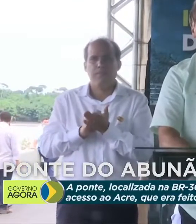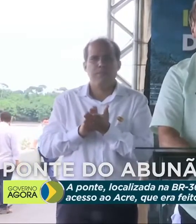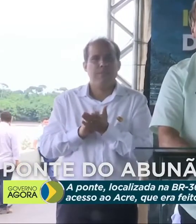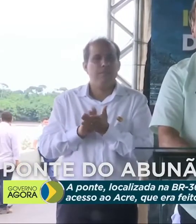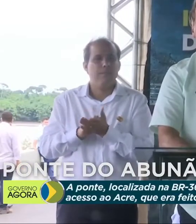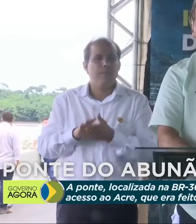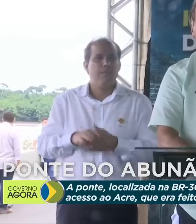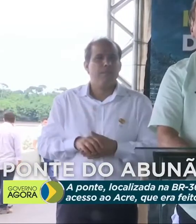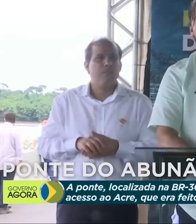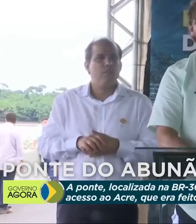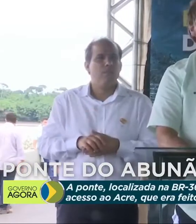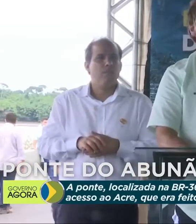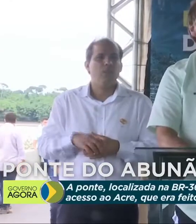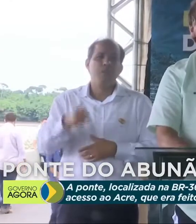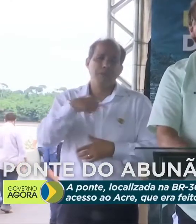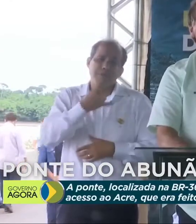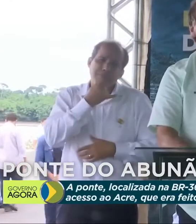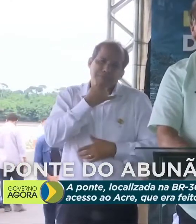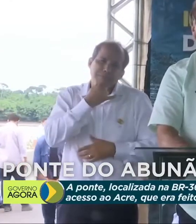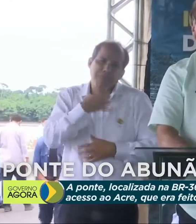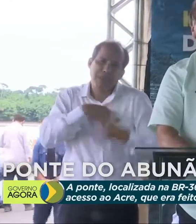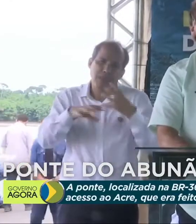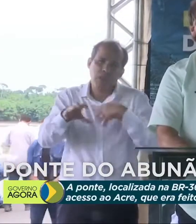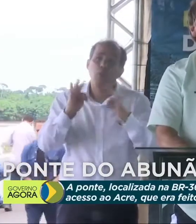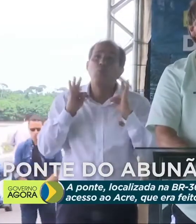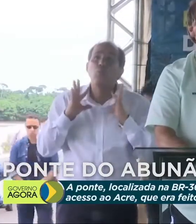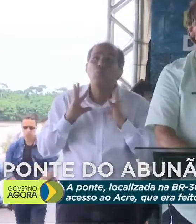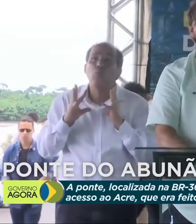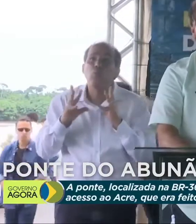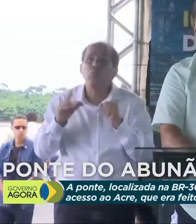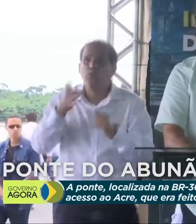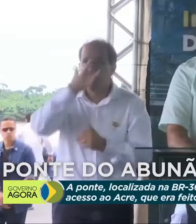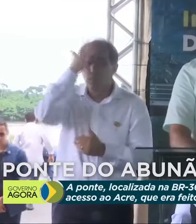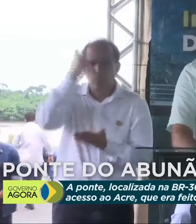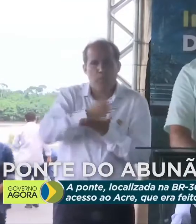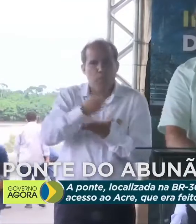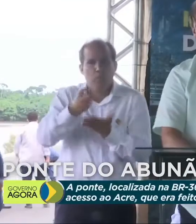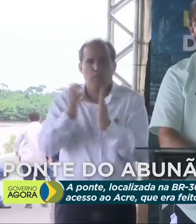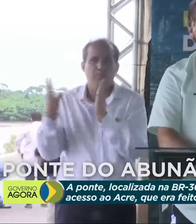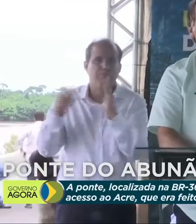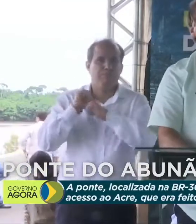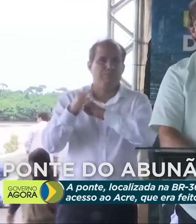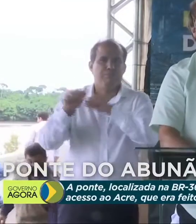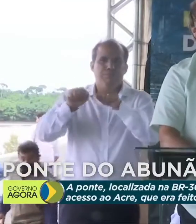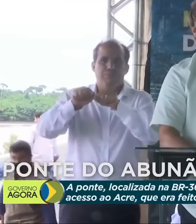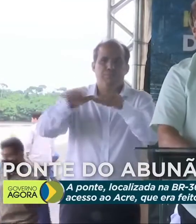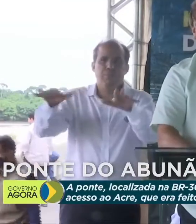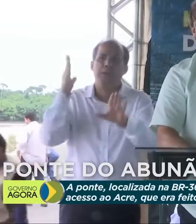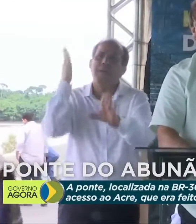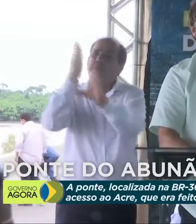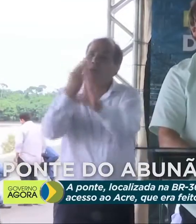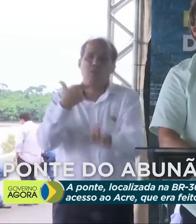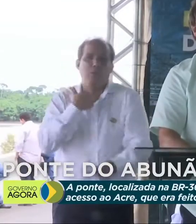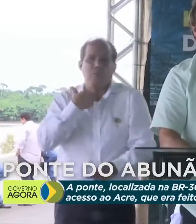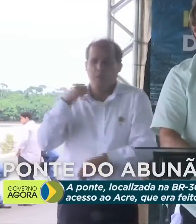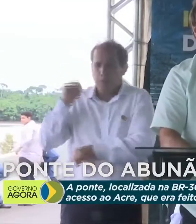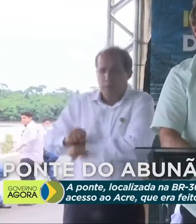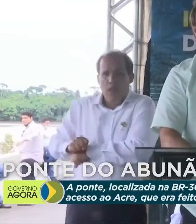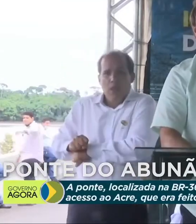A gente lamenta todas as mortes durante a pandemia, mas não podemos parar.